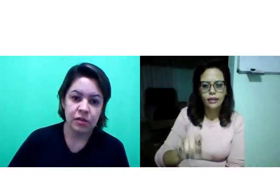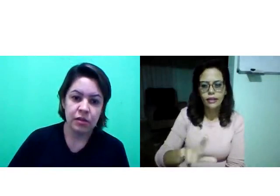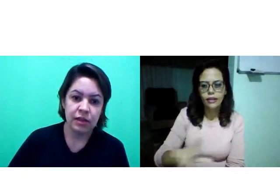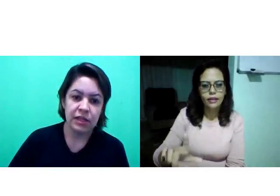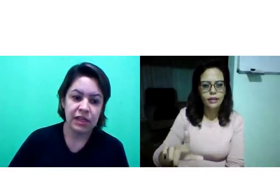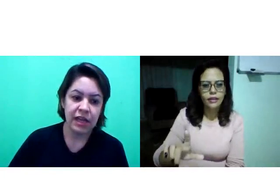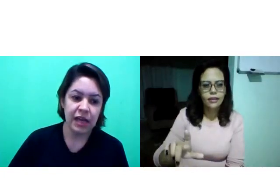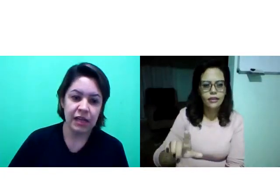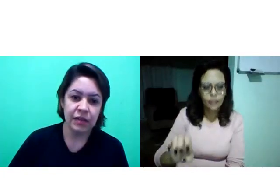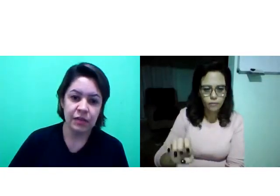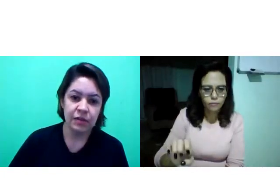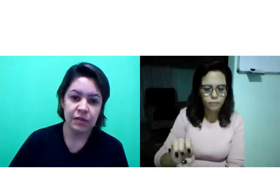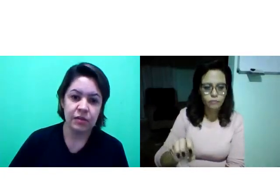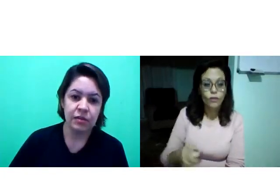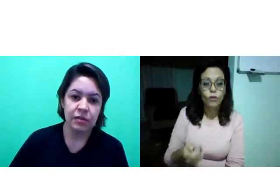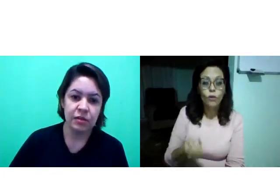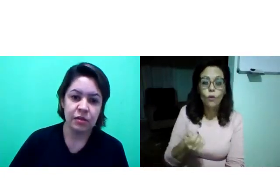a Daniele.